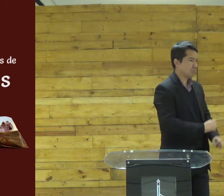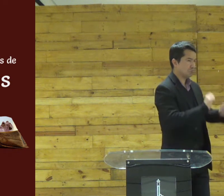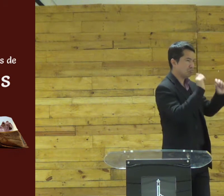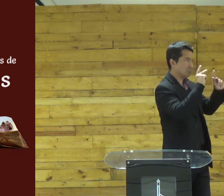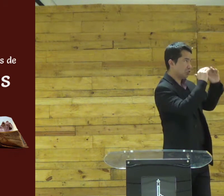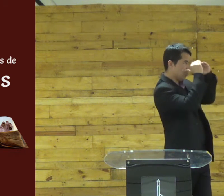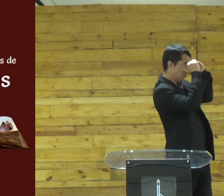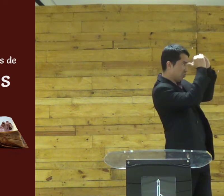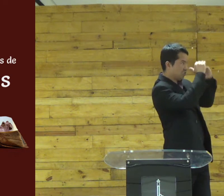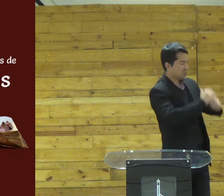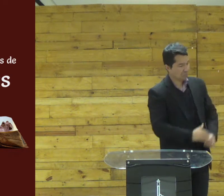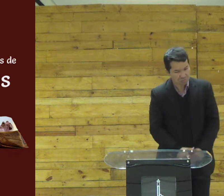tá bom